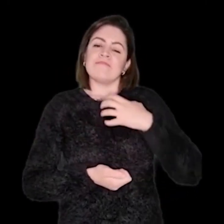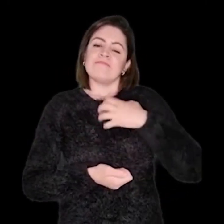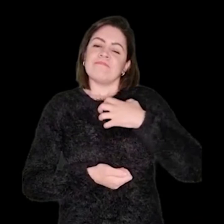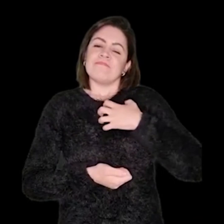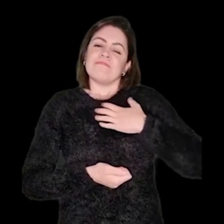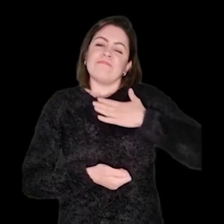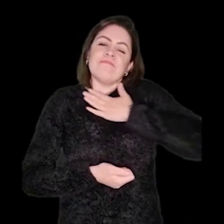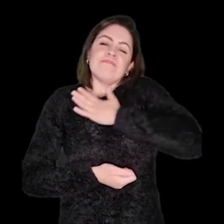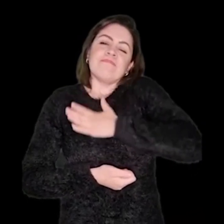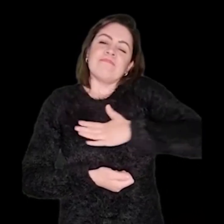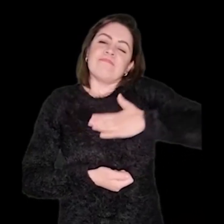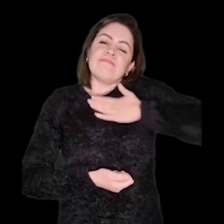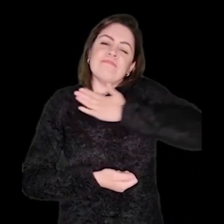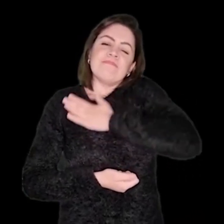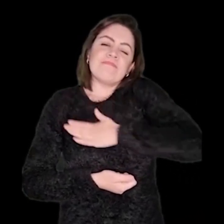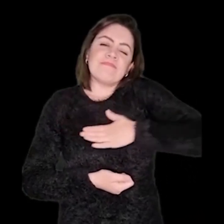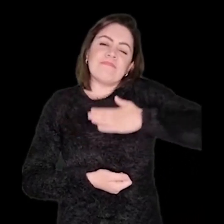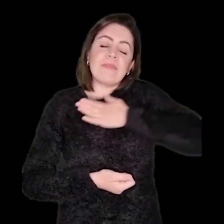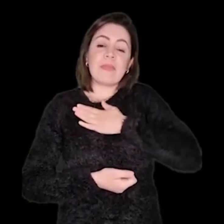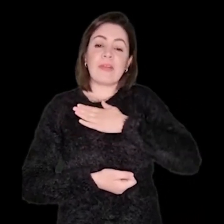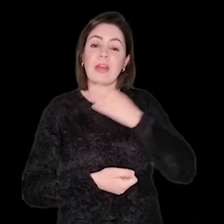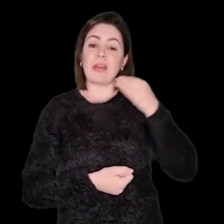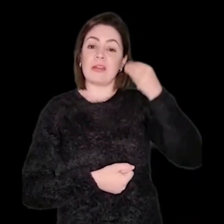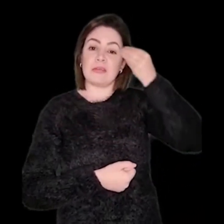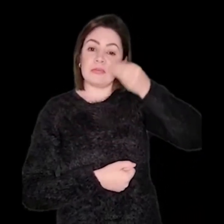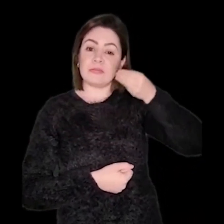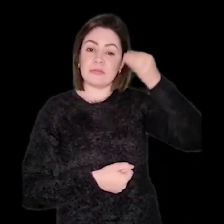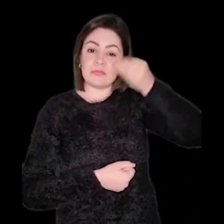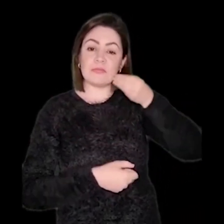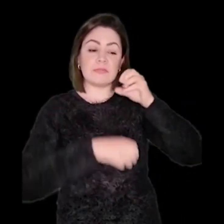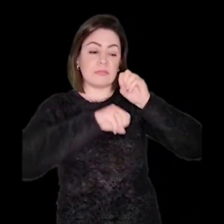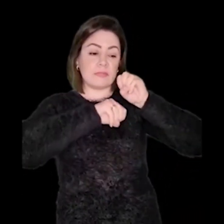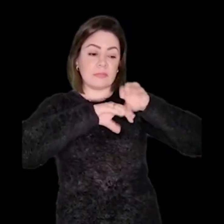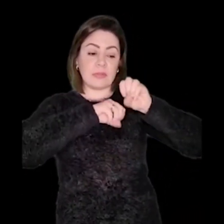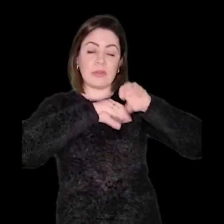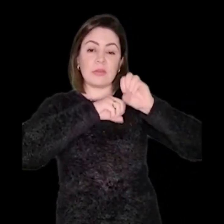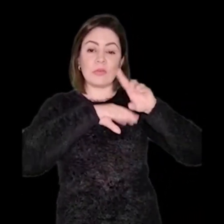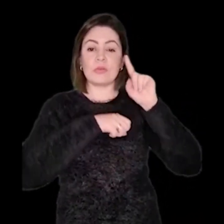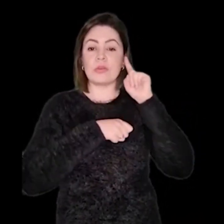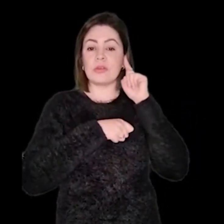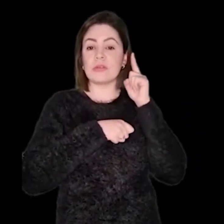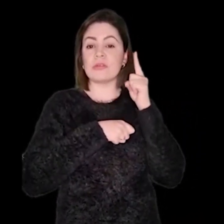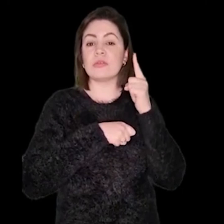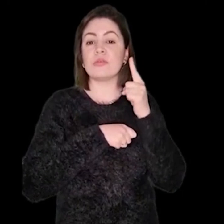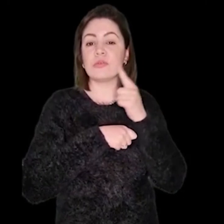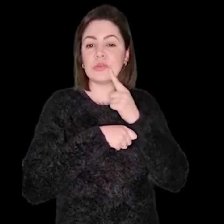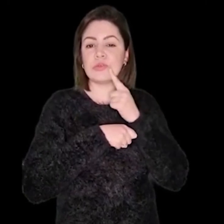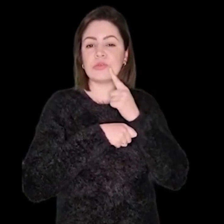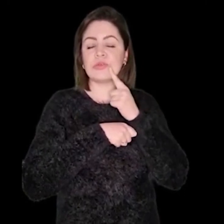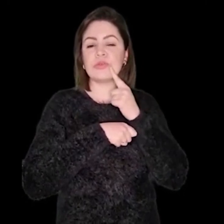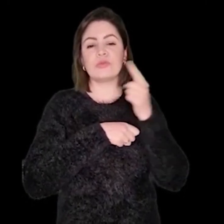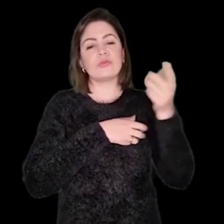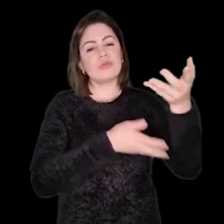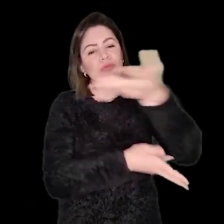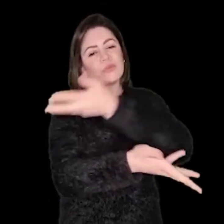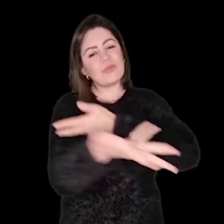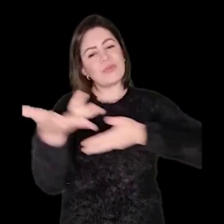É uma imensa alegria compartilhar com vocês um pouco da minha experiência na educação de